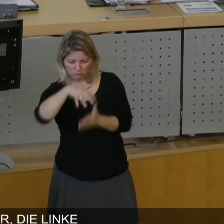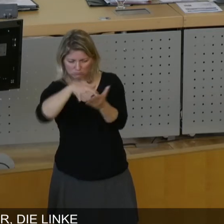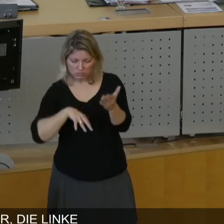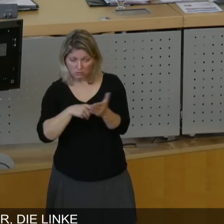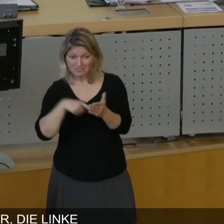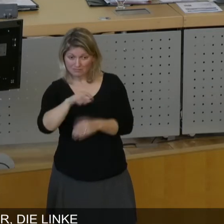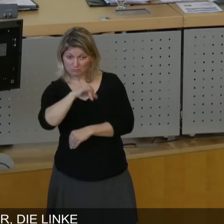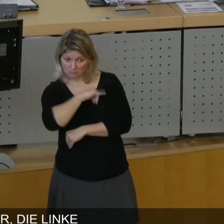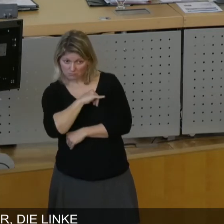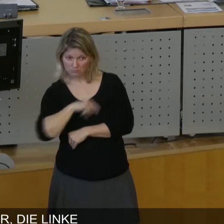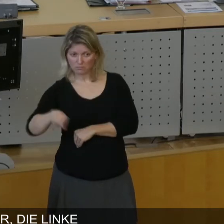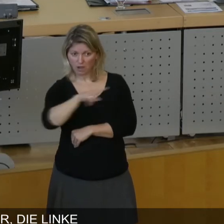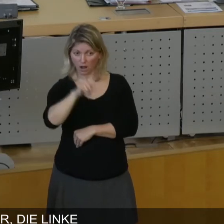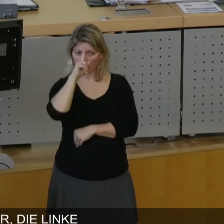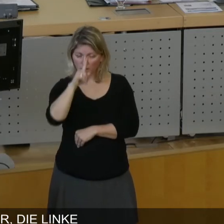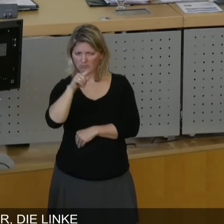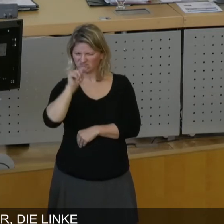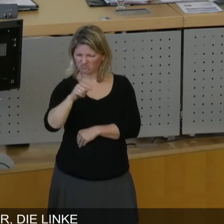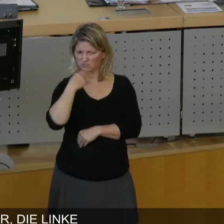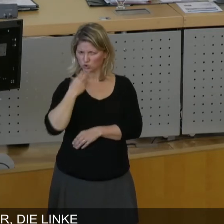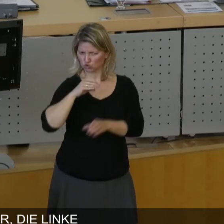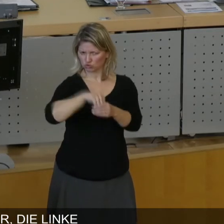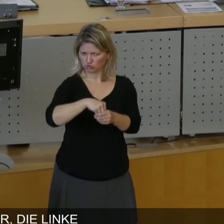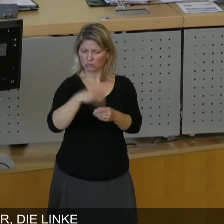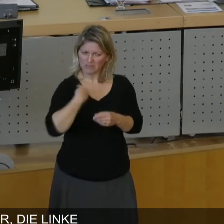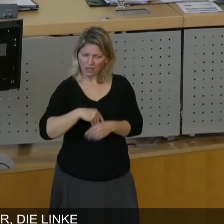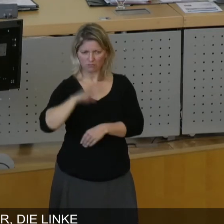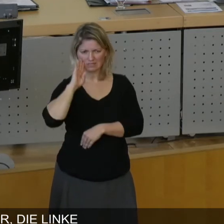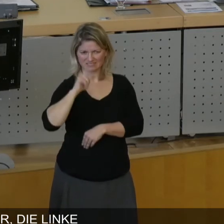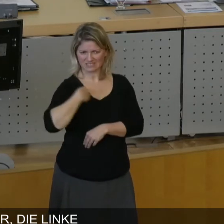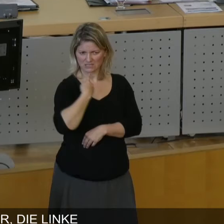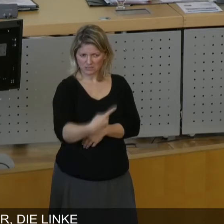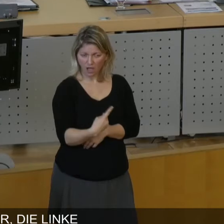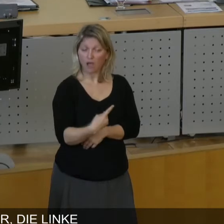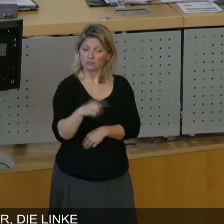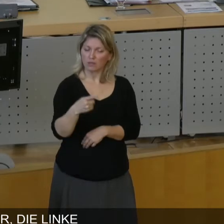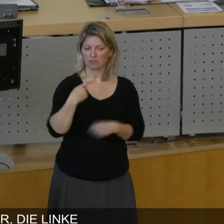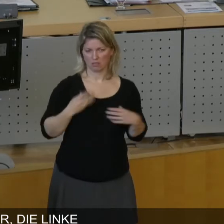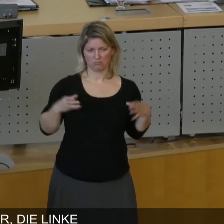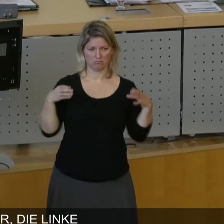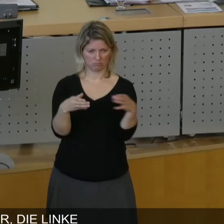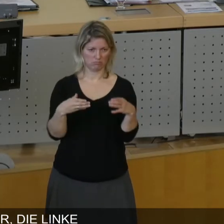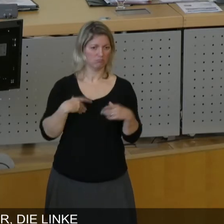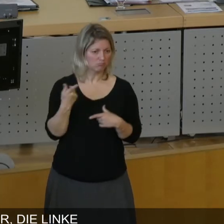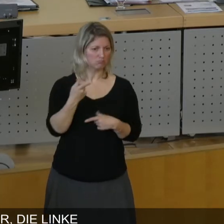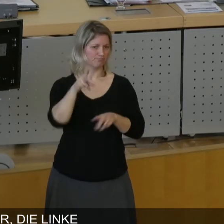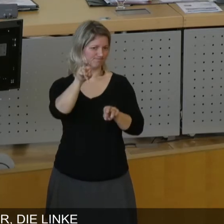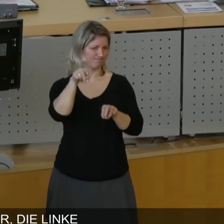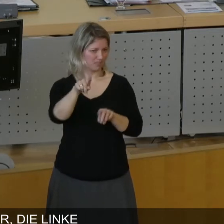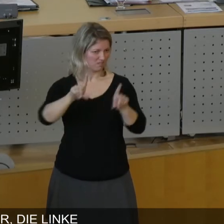in dieser Stadt der Meinung sind, beteiligt uns, wir wollen hier gehört werden, lasst uns zu dieser Frage arbeiten.